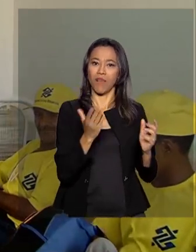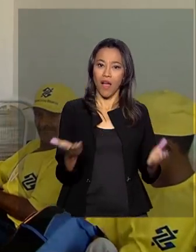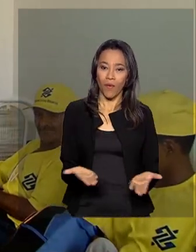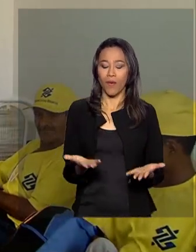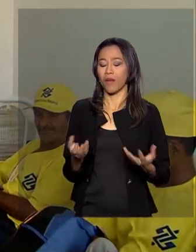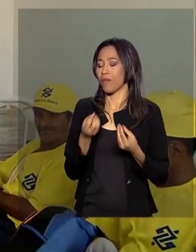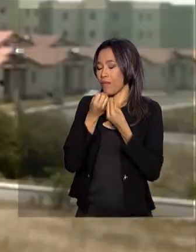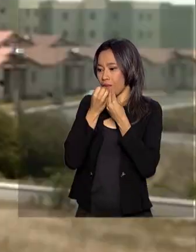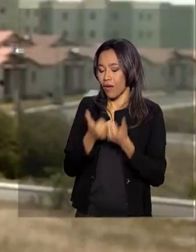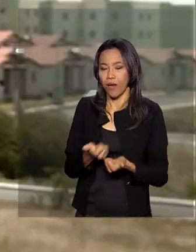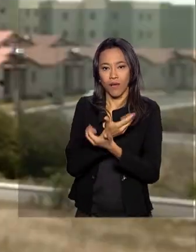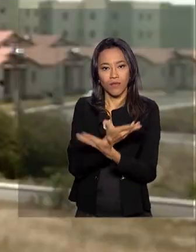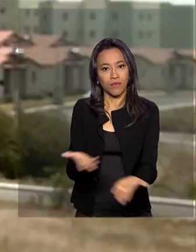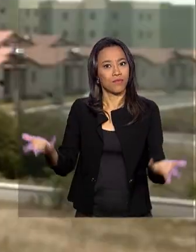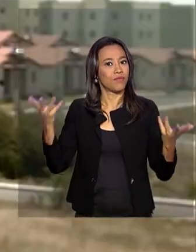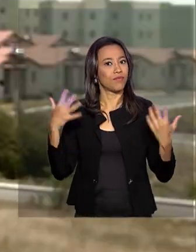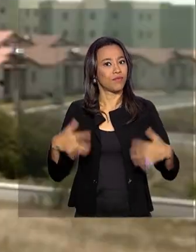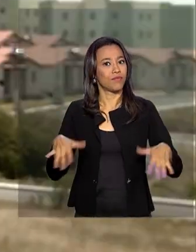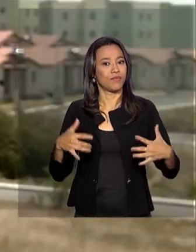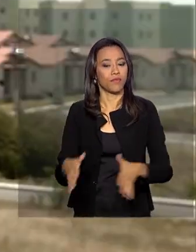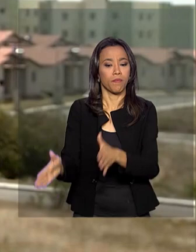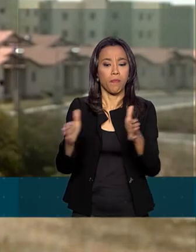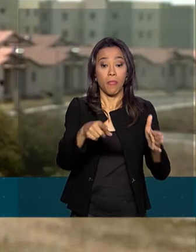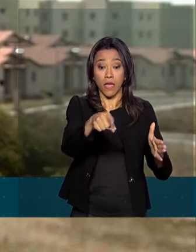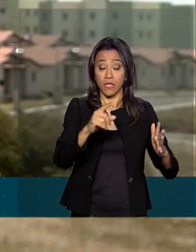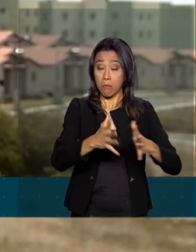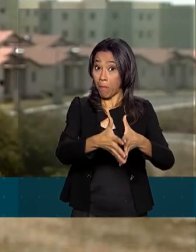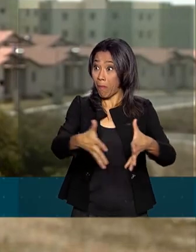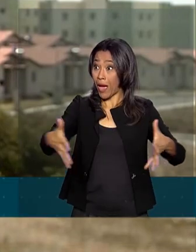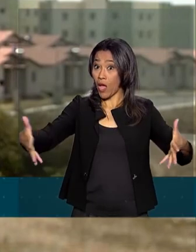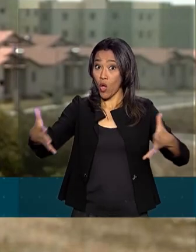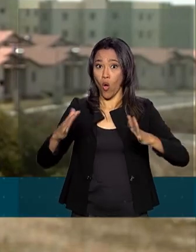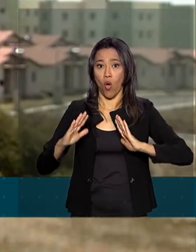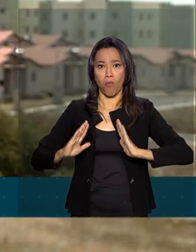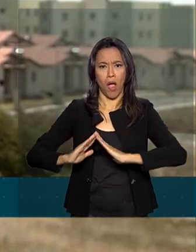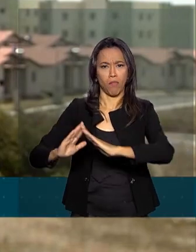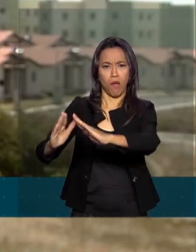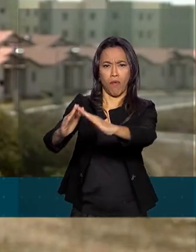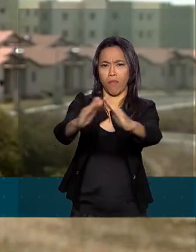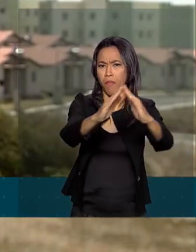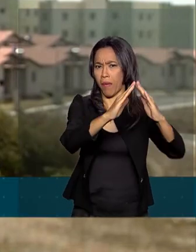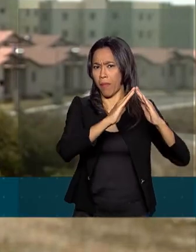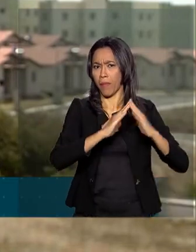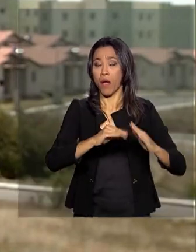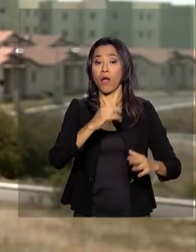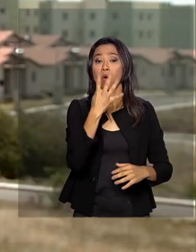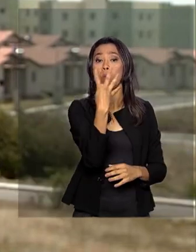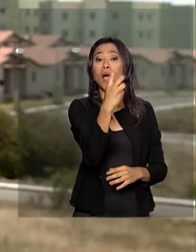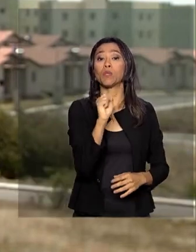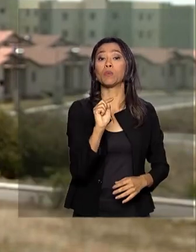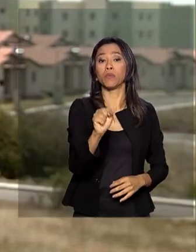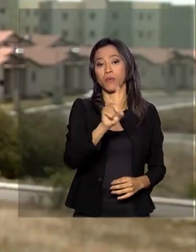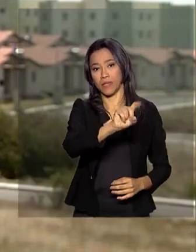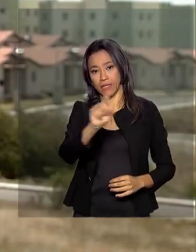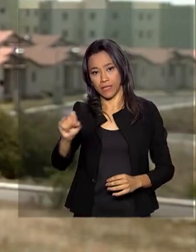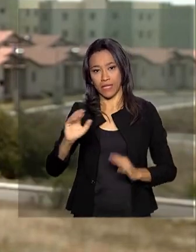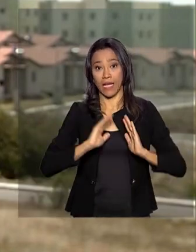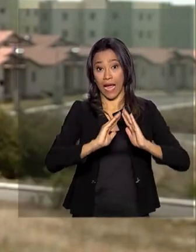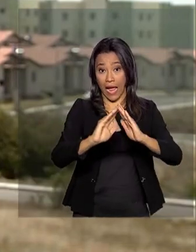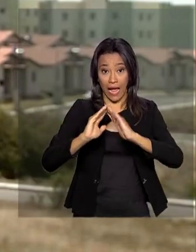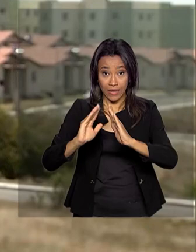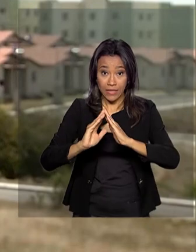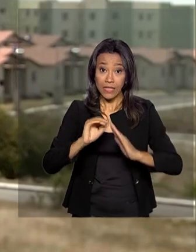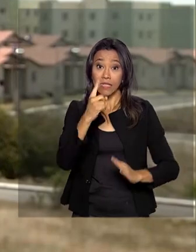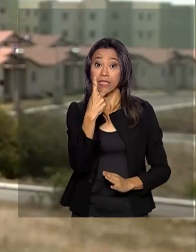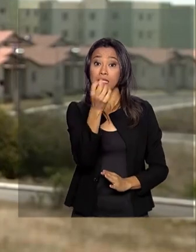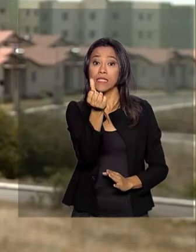muito grande para mim. Este é um dos maiores condomínios de habitação popular já construídos. São 4.100 casas para 16 mil